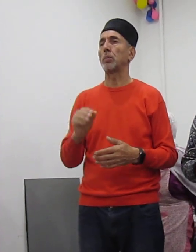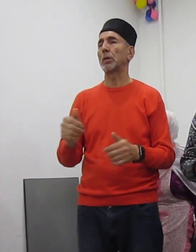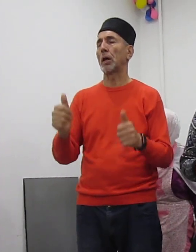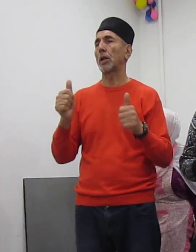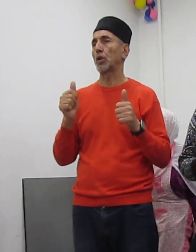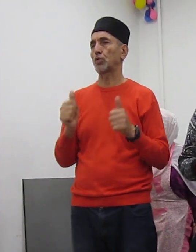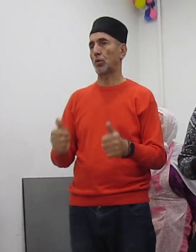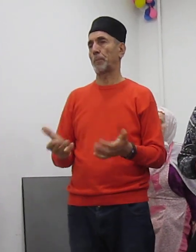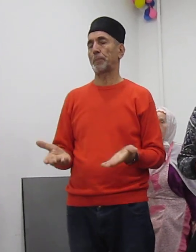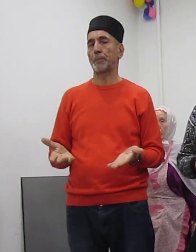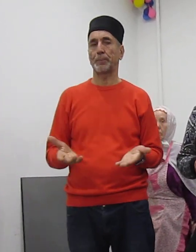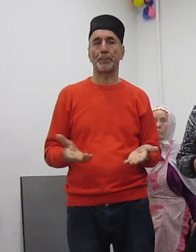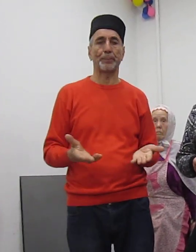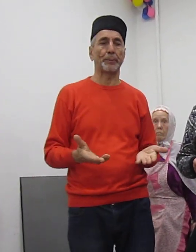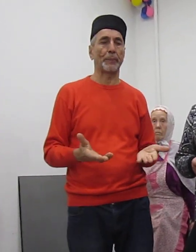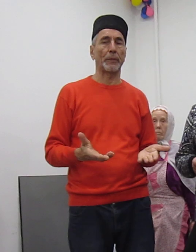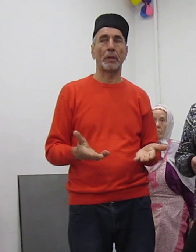хорошо.